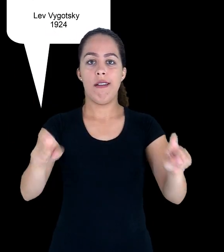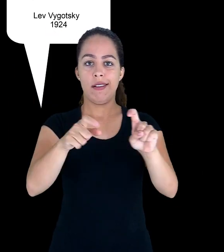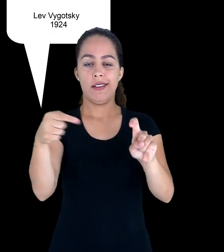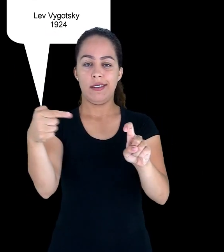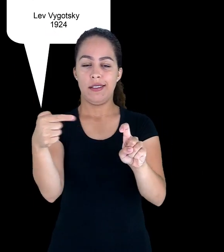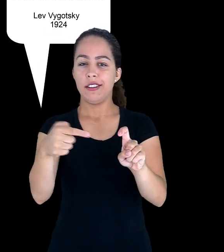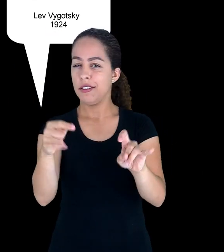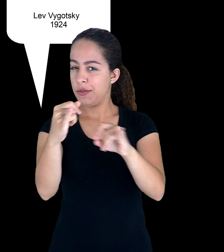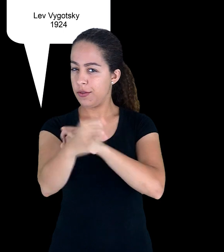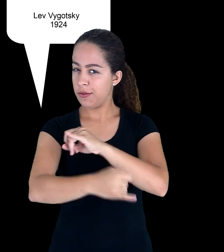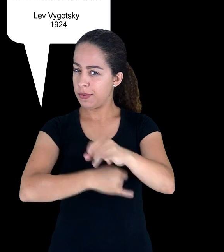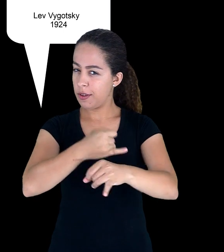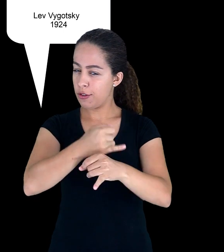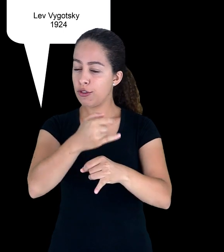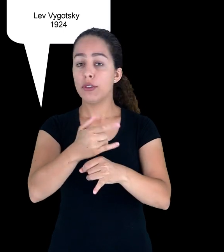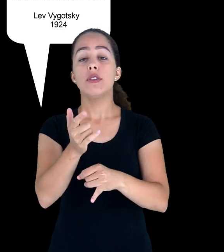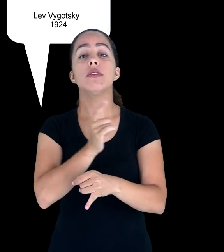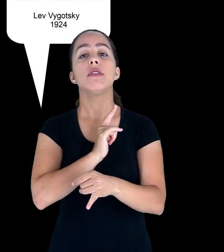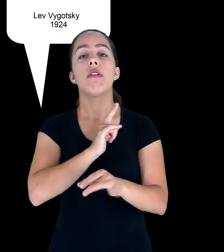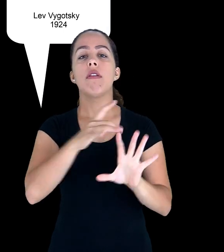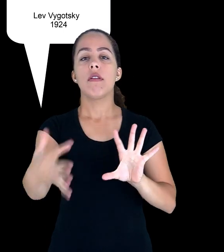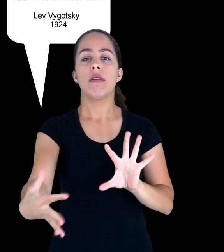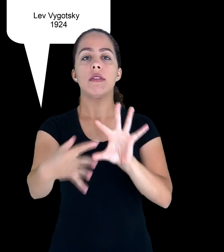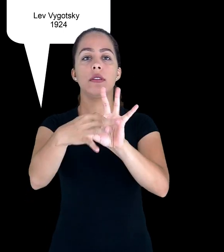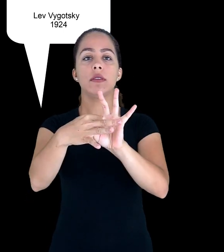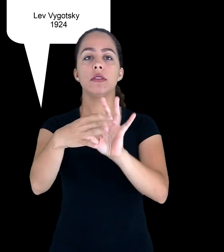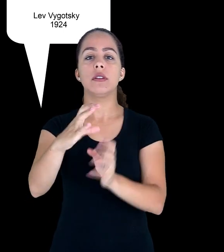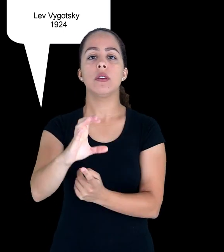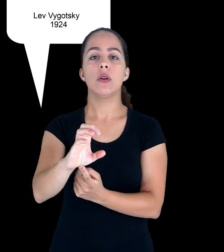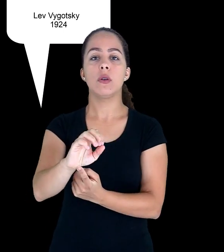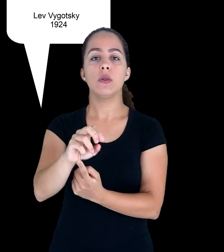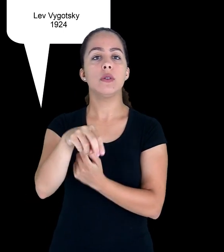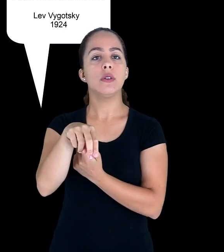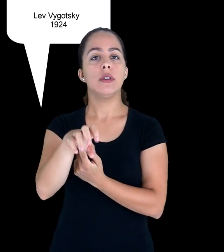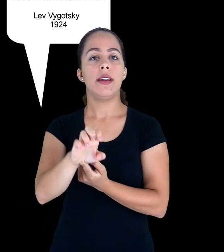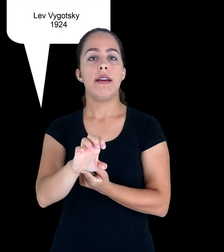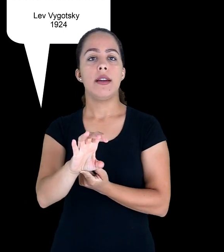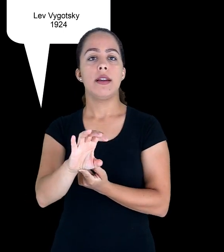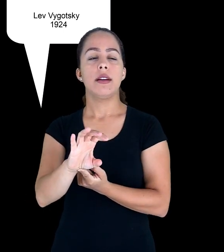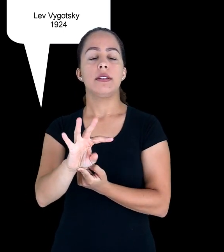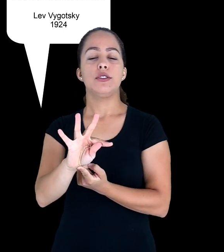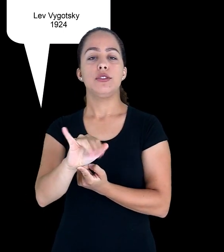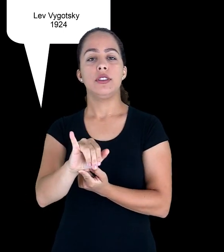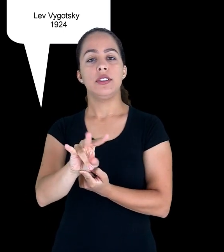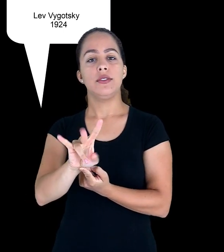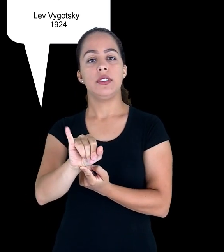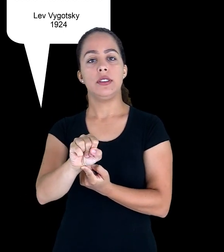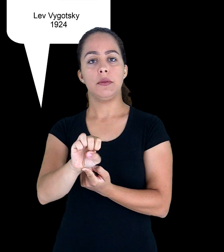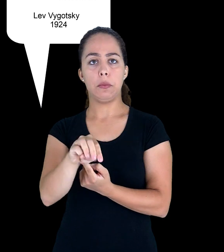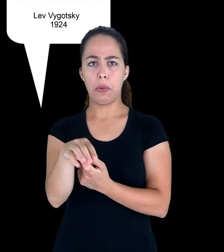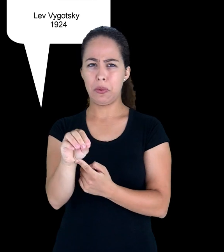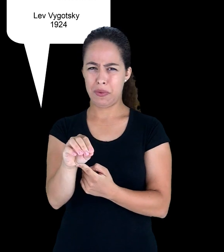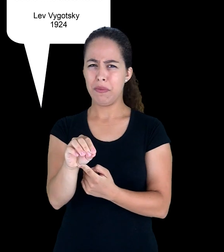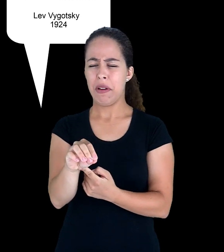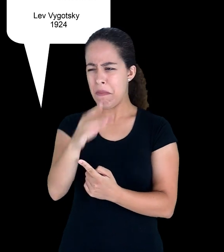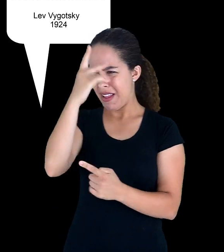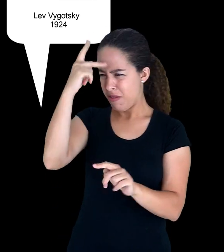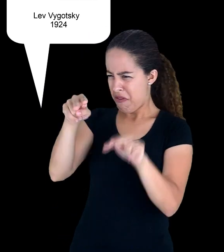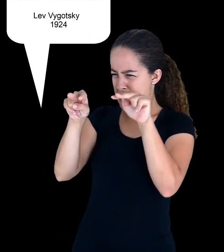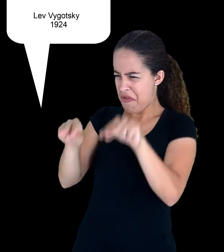digital que é o conectivismo. O conectivismo, ele ainda não é plenamente aceito como